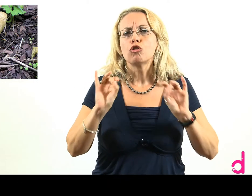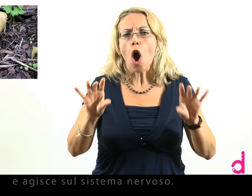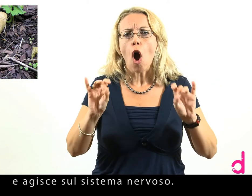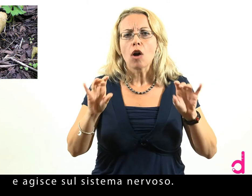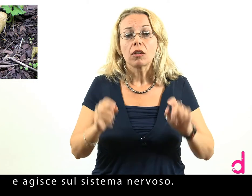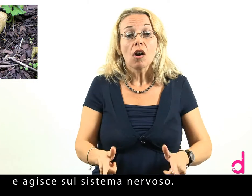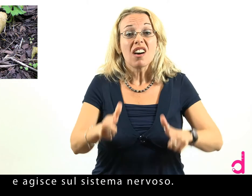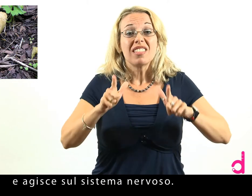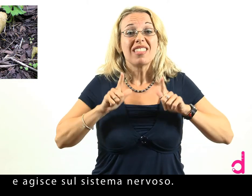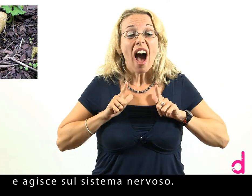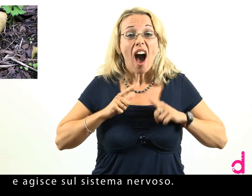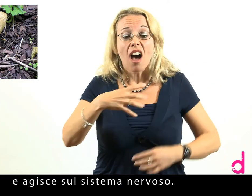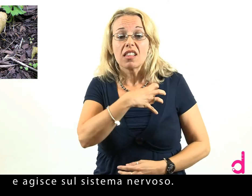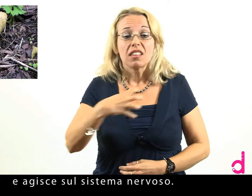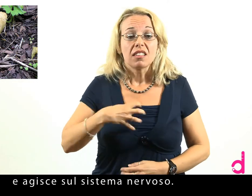agisce sul sistema nervoso.